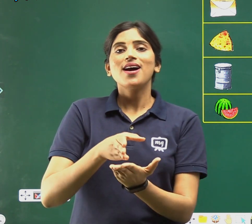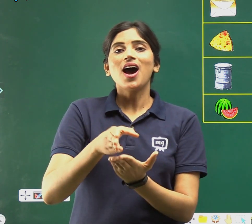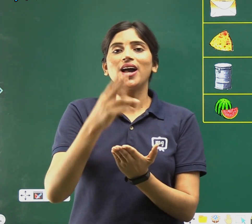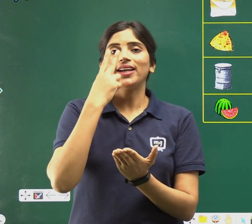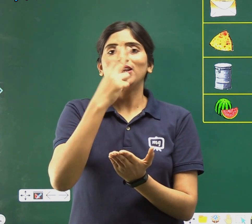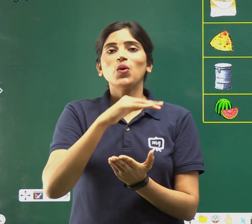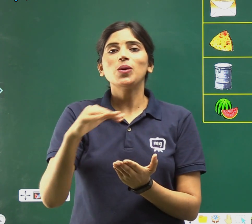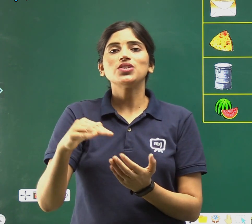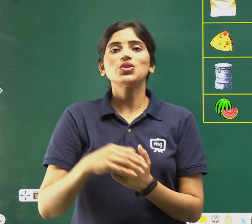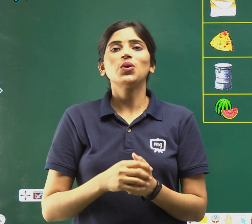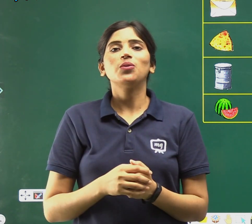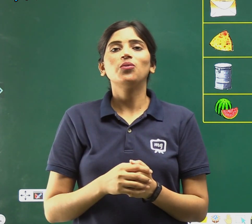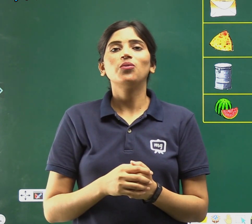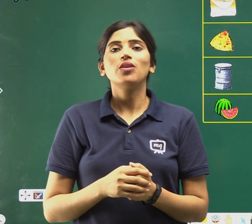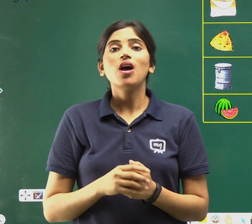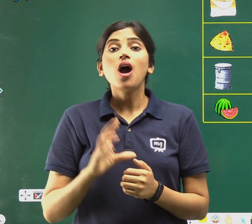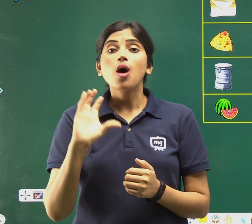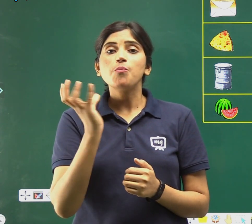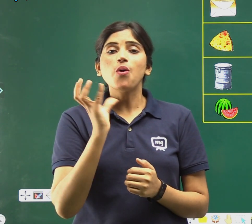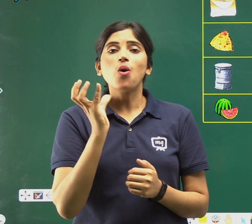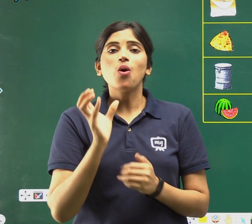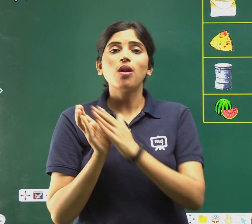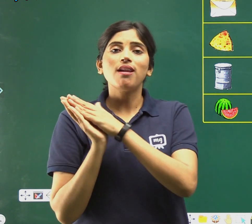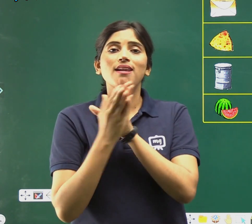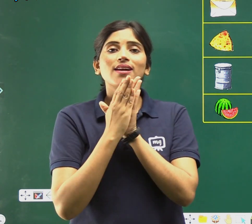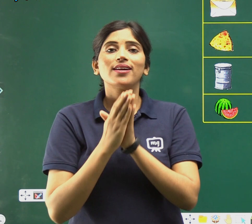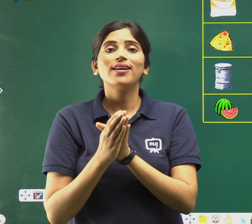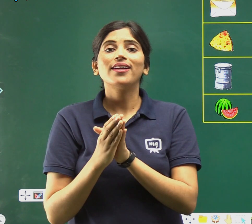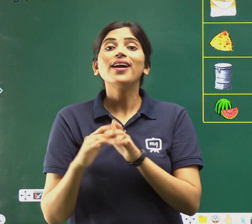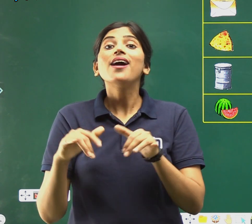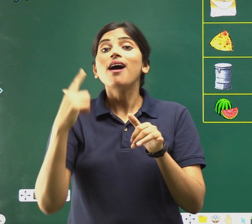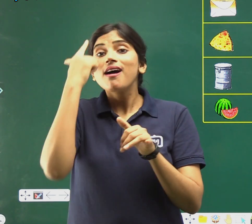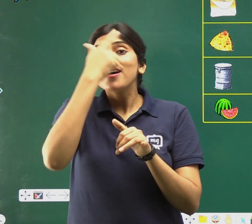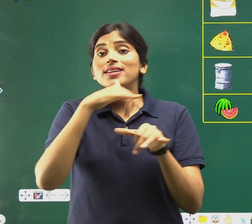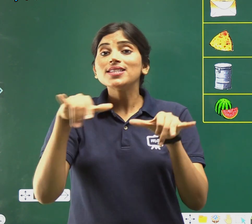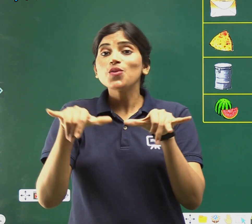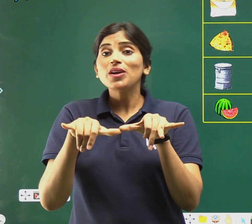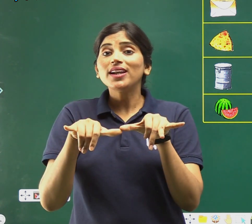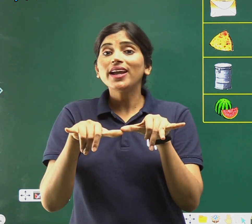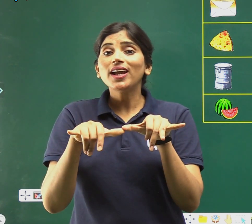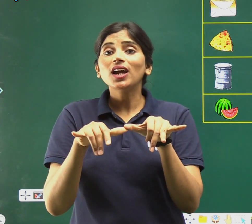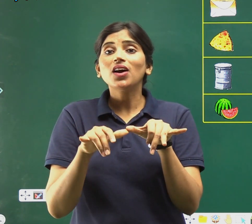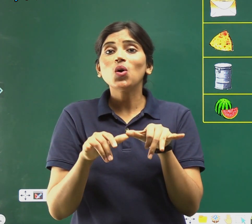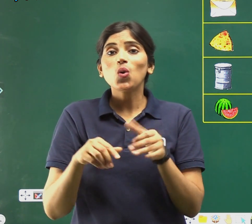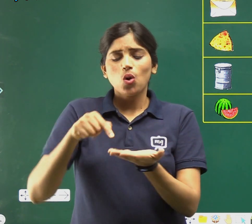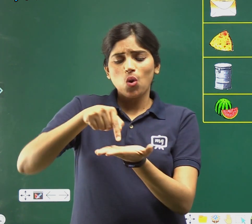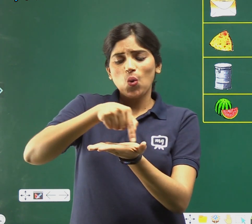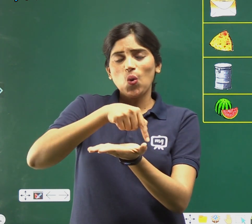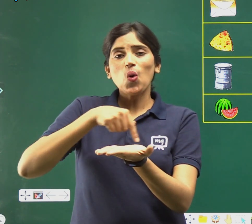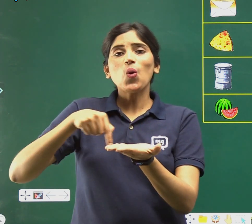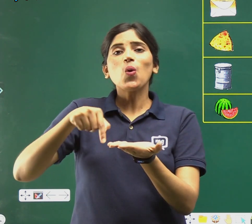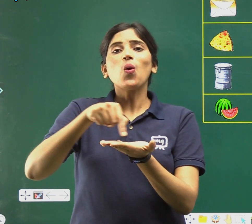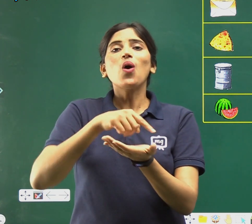बच्चों, बॉल, किस से मिल रही है? गोल